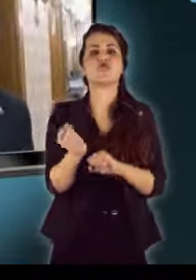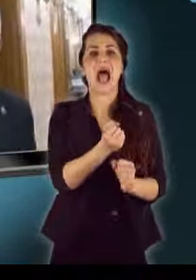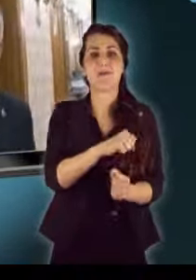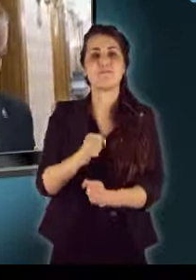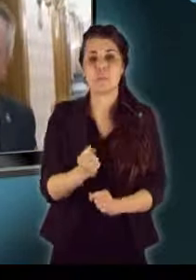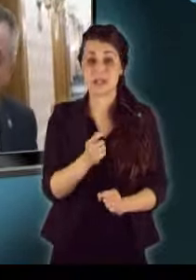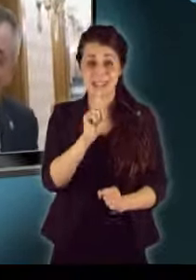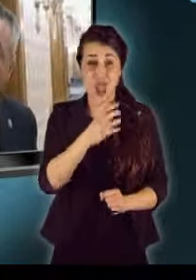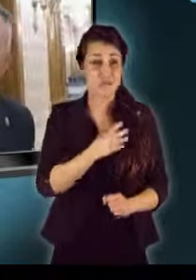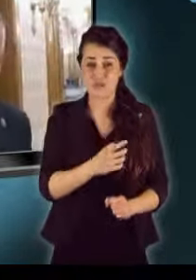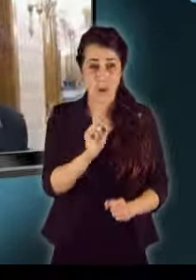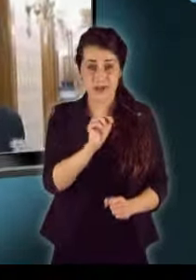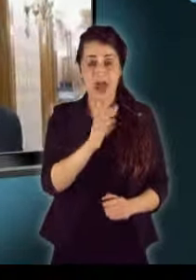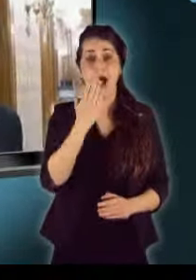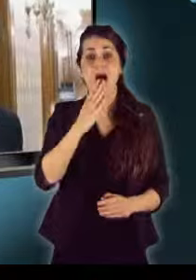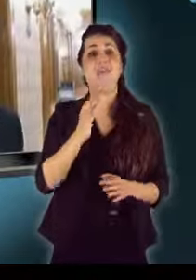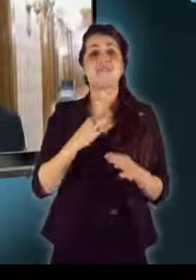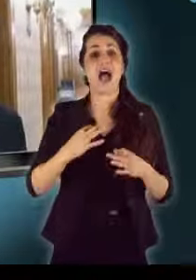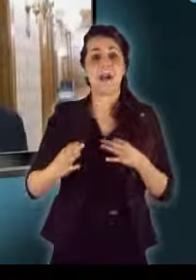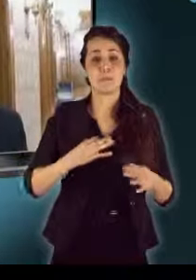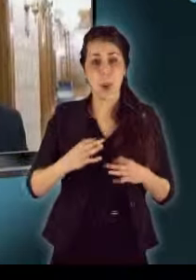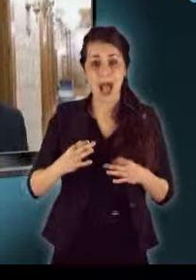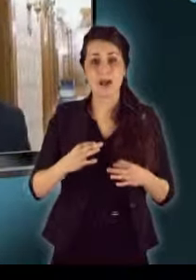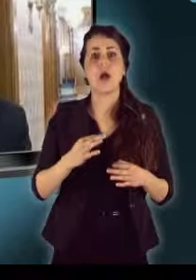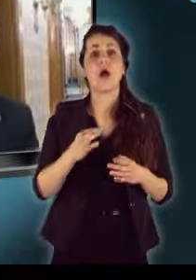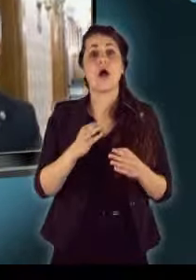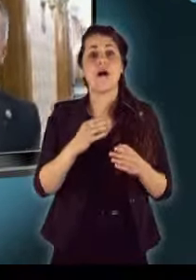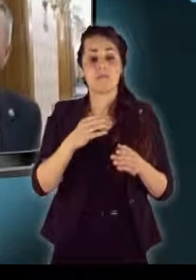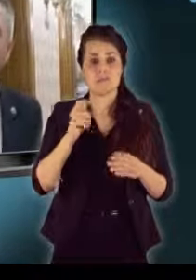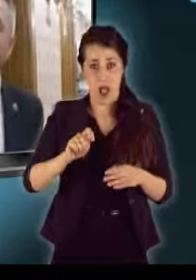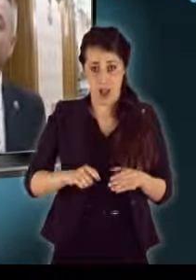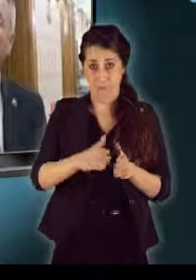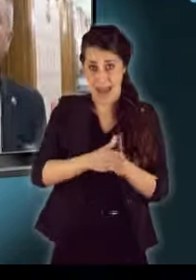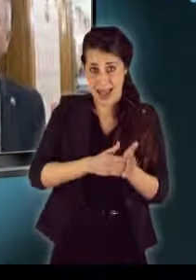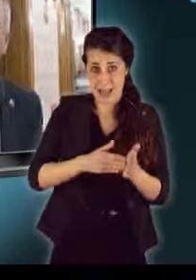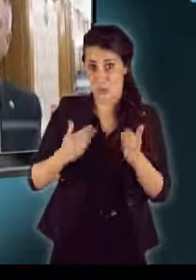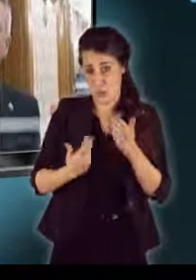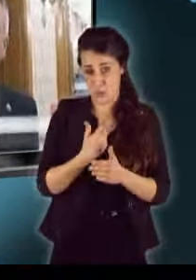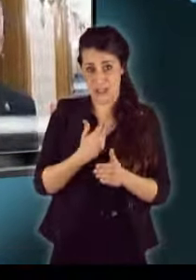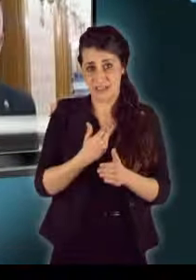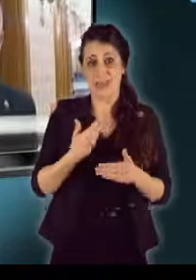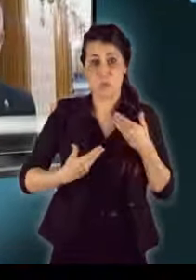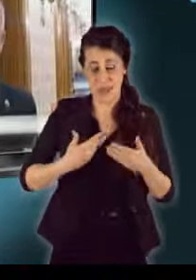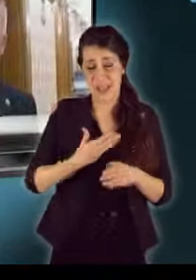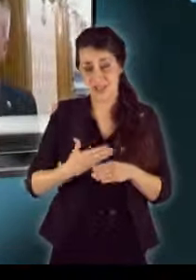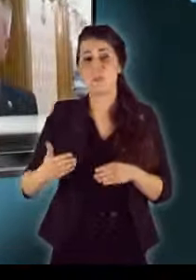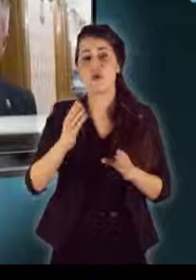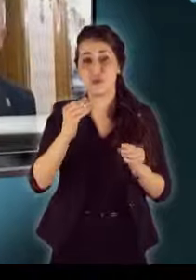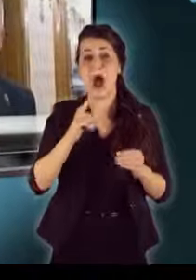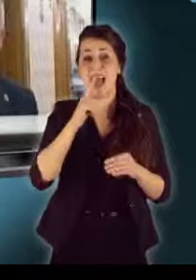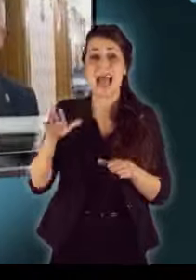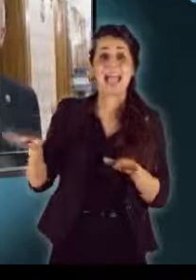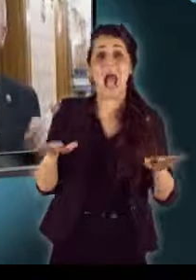Tehát ne csodálkozzonak, hogyha a februári műsorkezdéskor, mikor elkezdjük az új parlamenti sessziót, sokan fognak